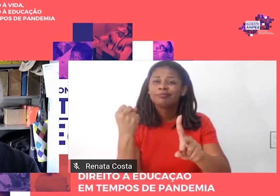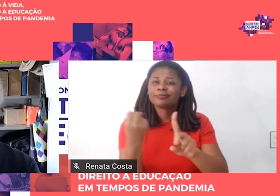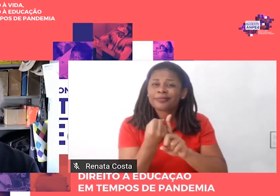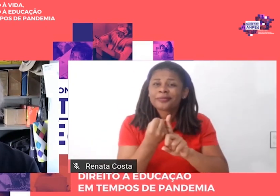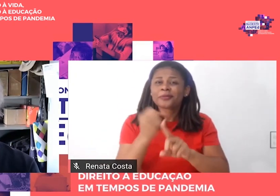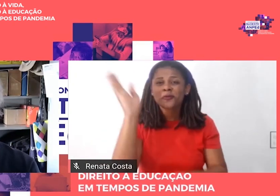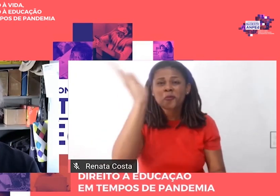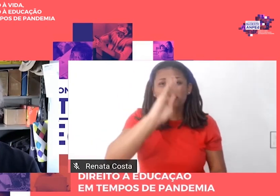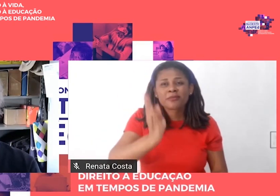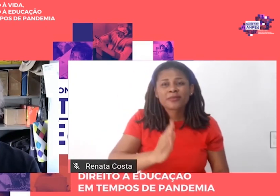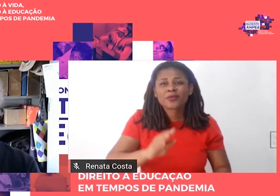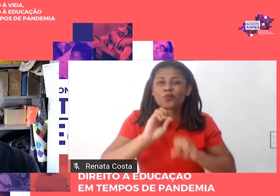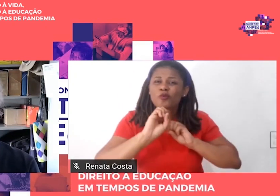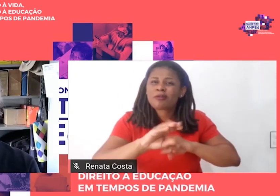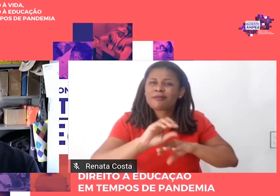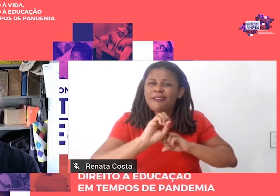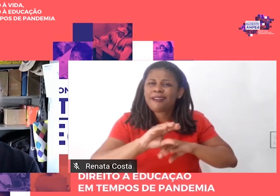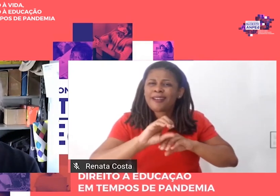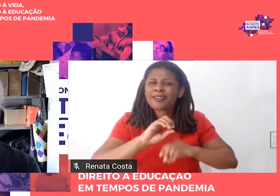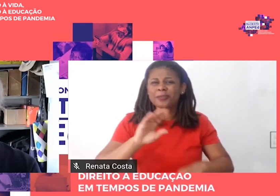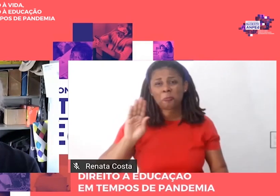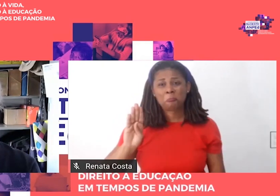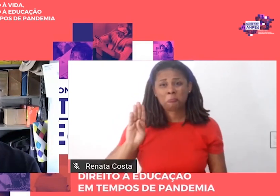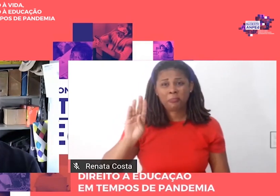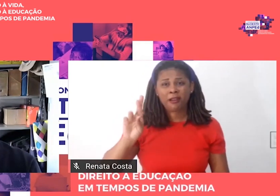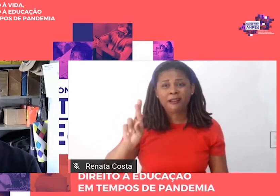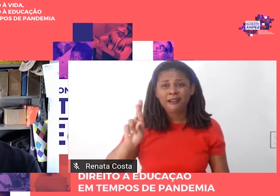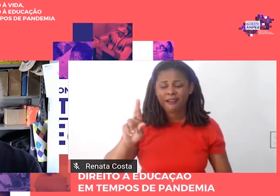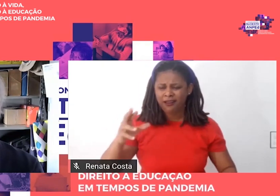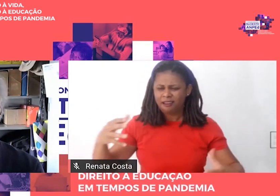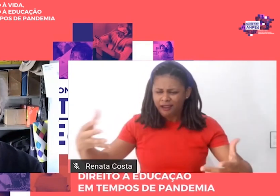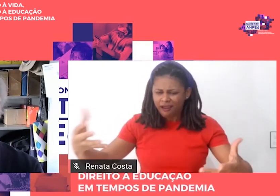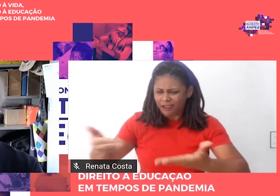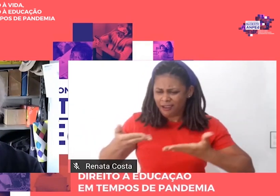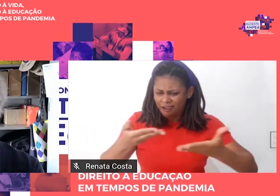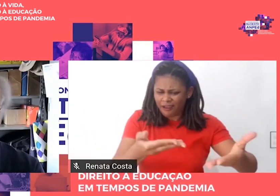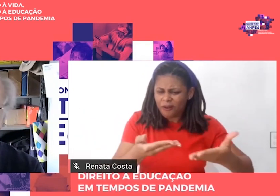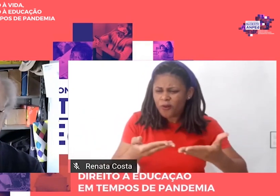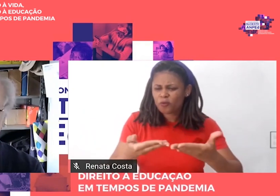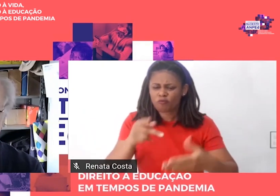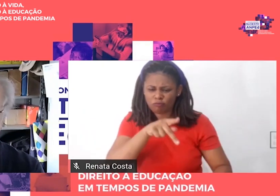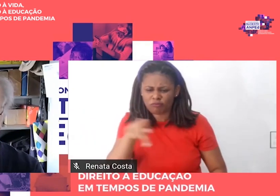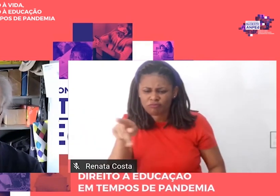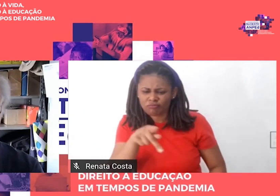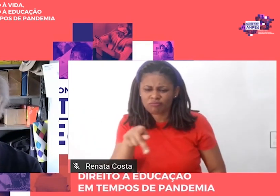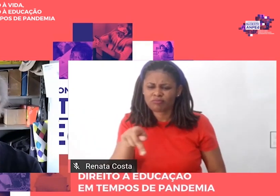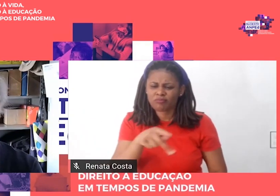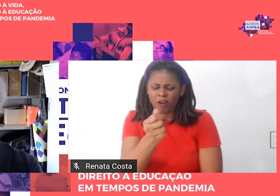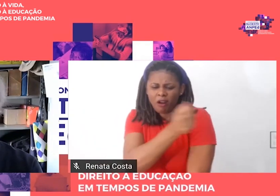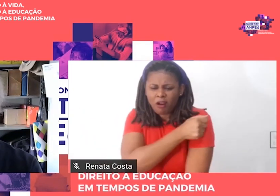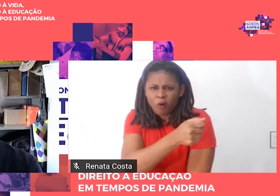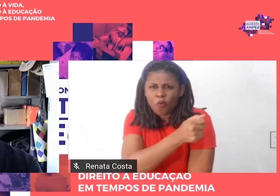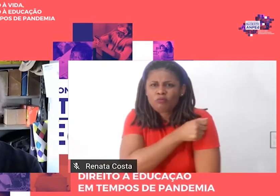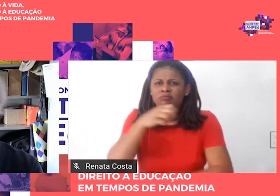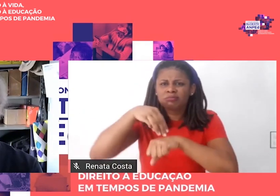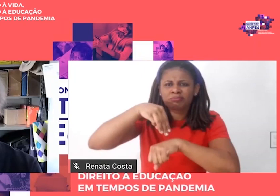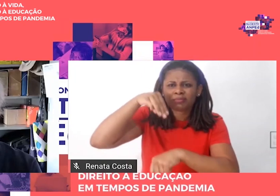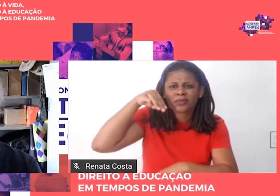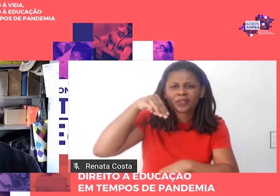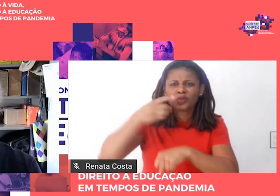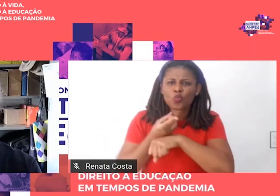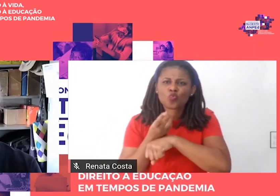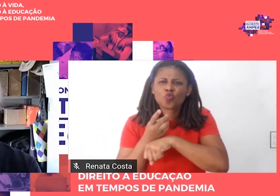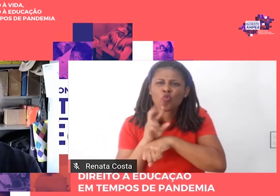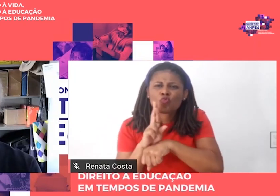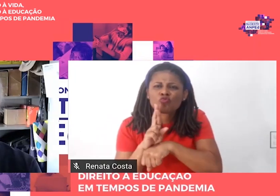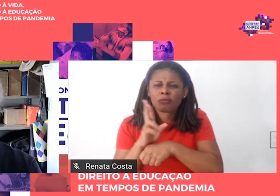STED-BR, reunindo professores e estudantes de mestrado e doutorado da universidade, logo